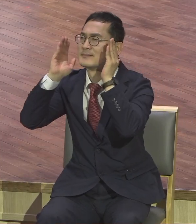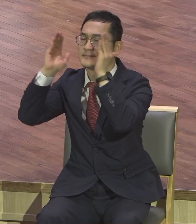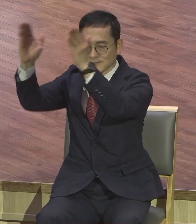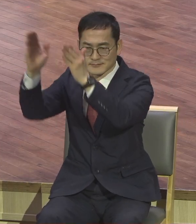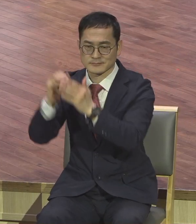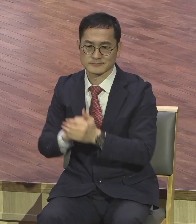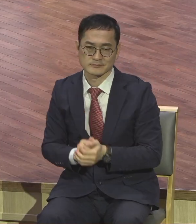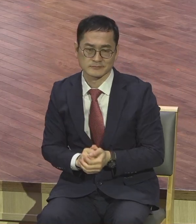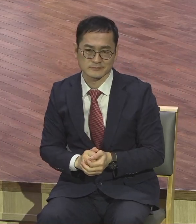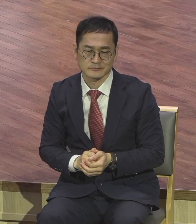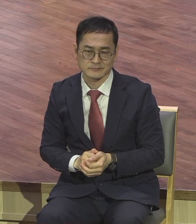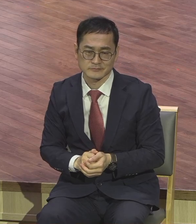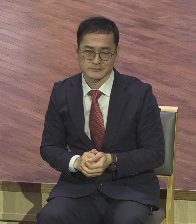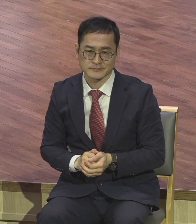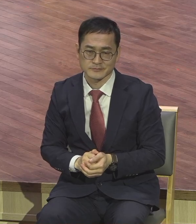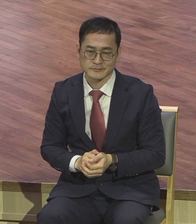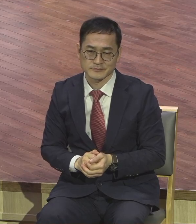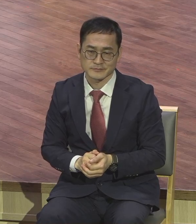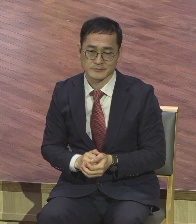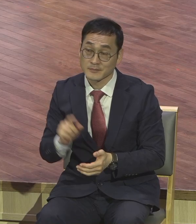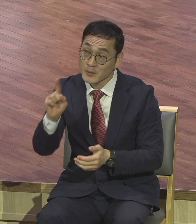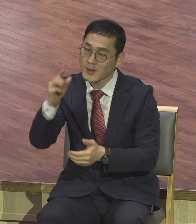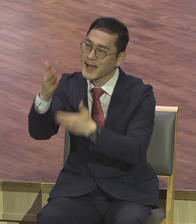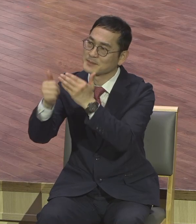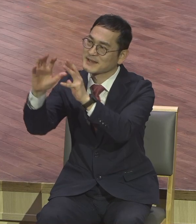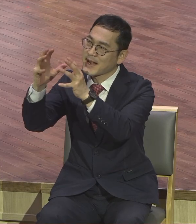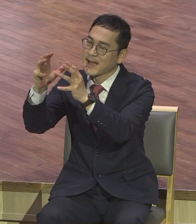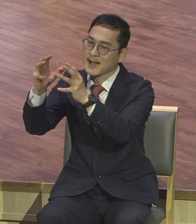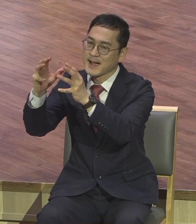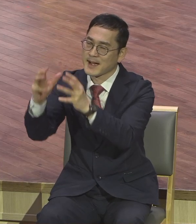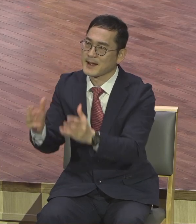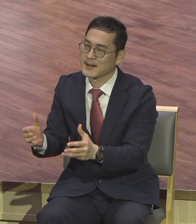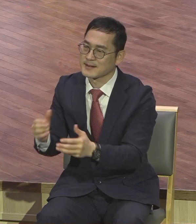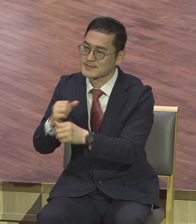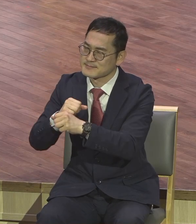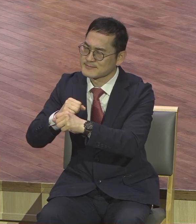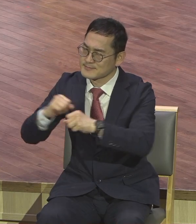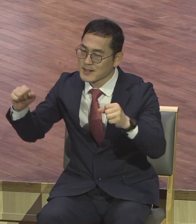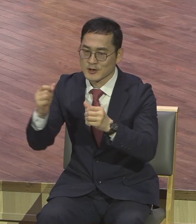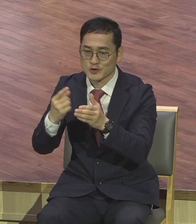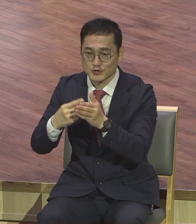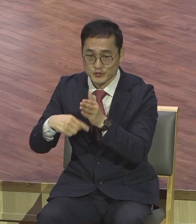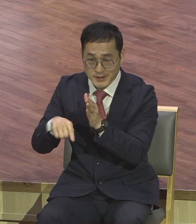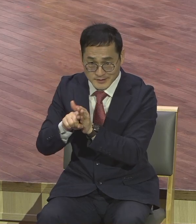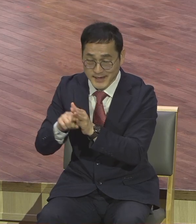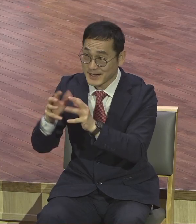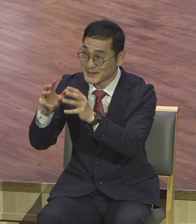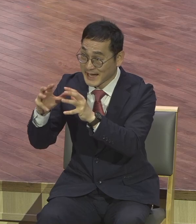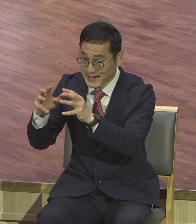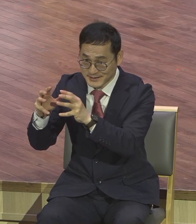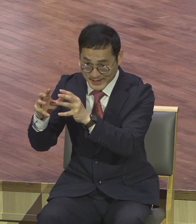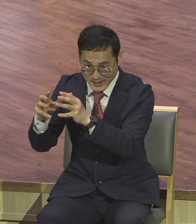결론적으로 하나님 나라 확장에 완전히 서론인식이 아니라 본론인식으로